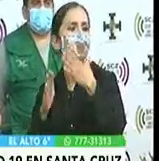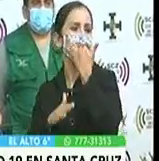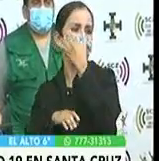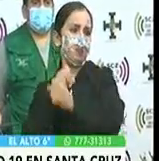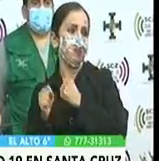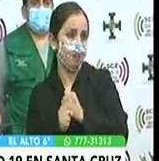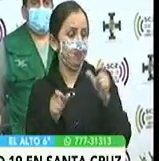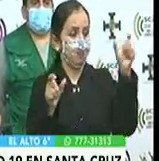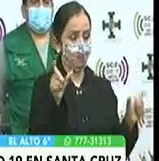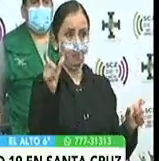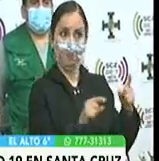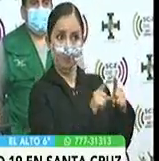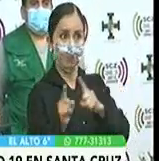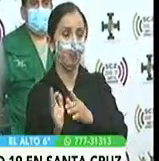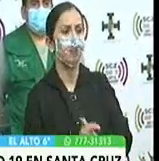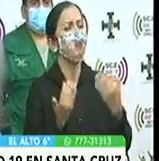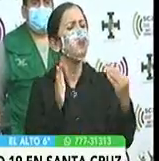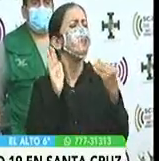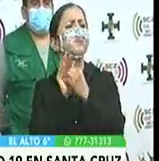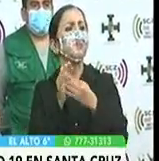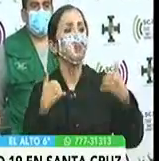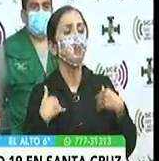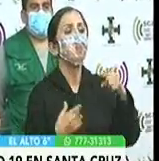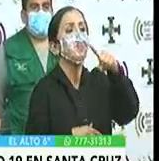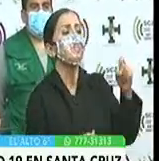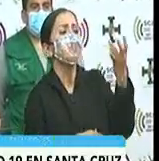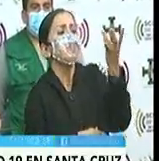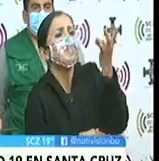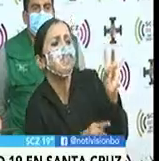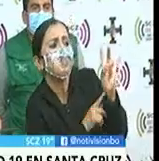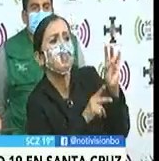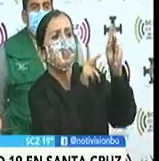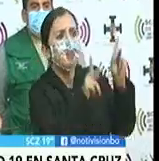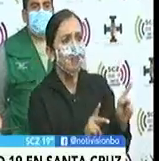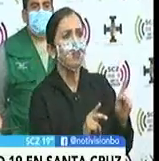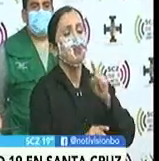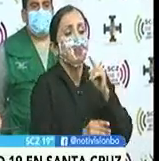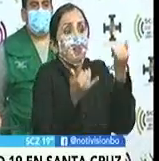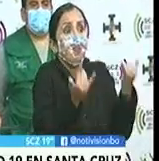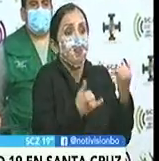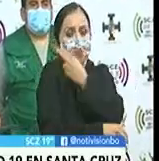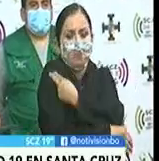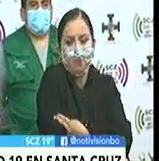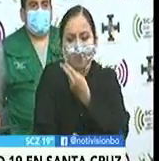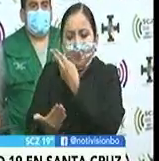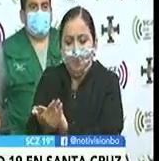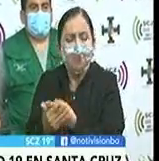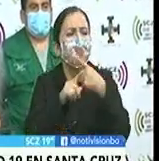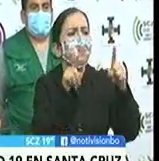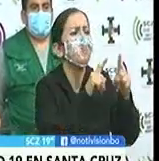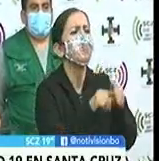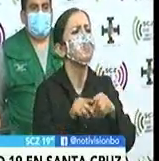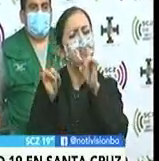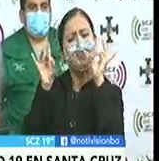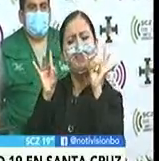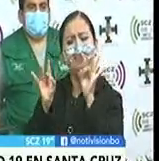años. De acuerdo a este registro tenemos 117 personas que están actualmente hospitalizadas en las diferentes unidades